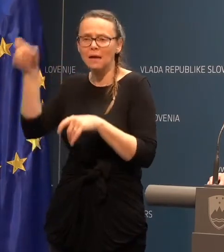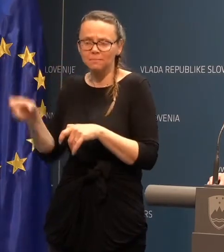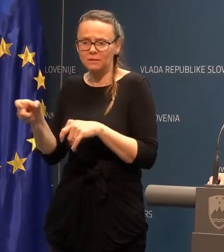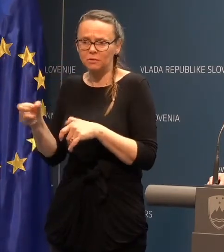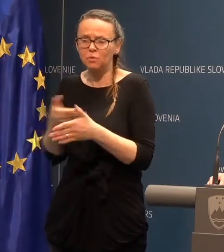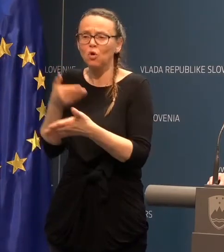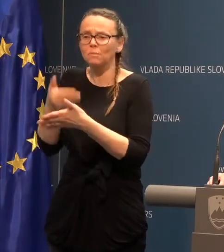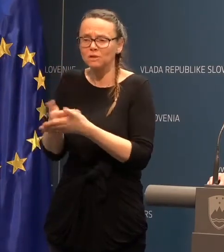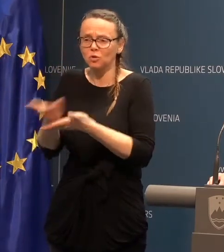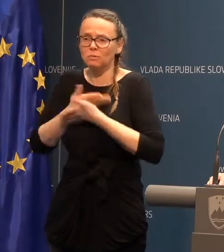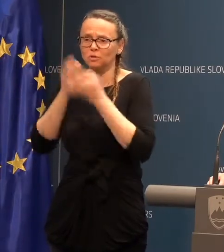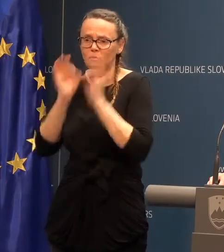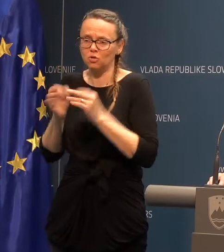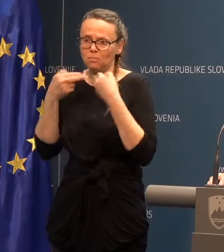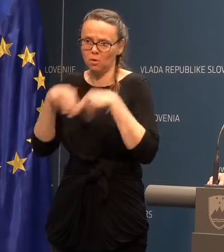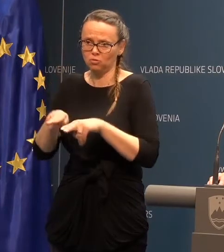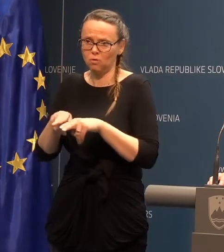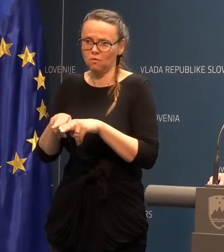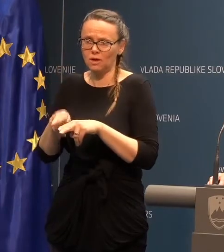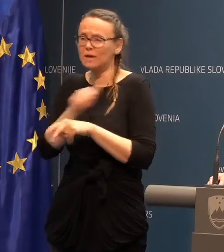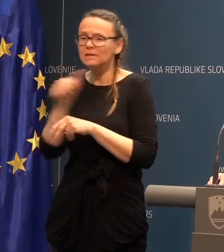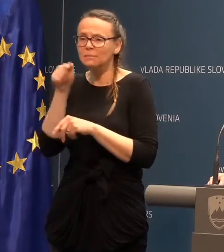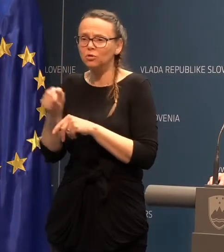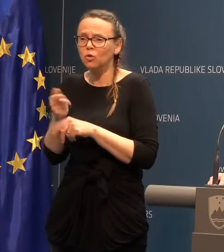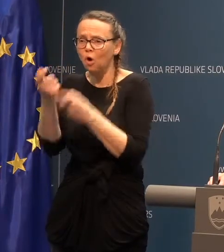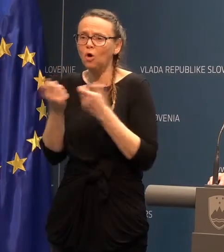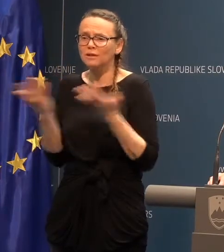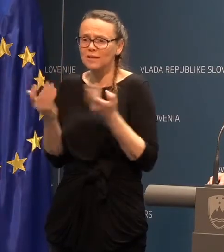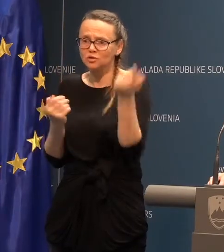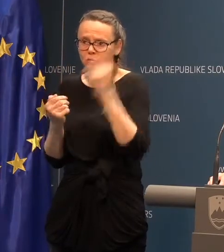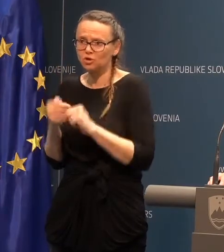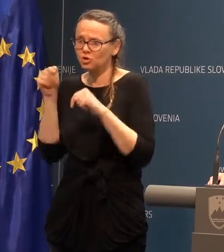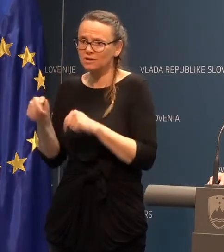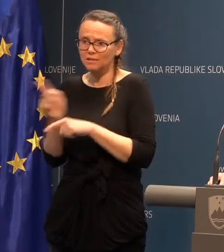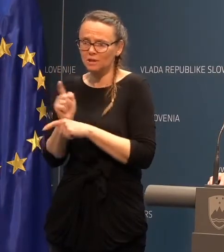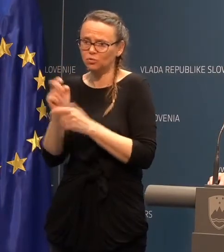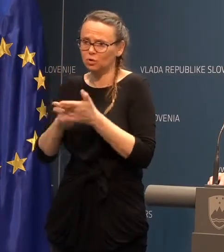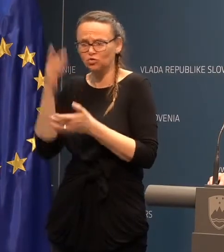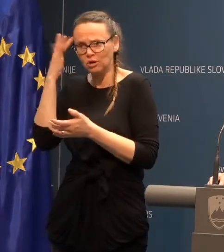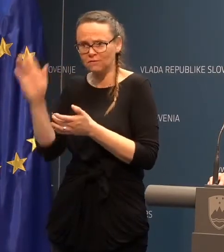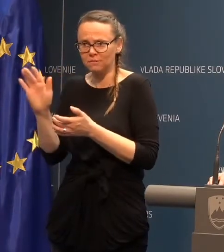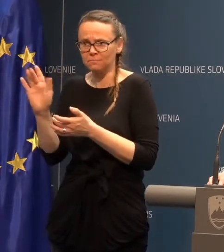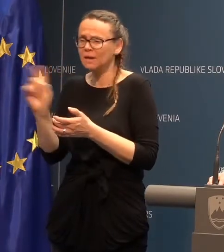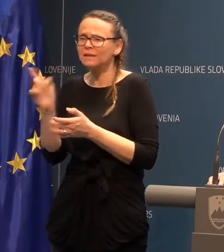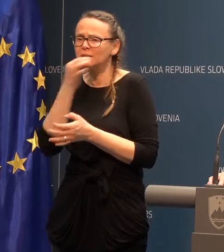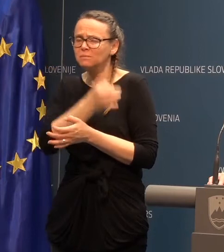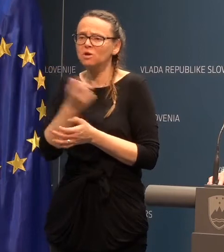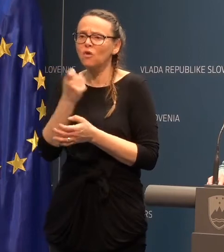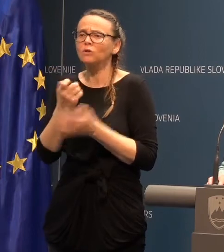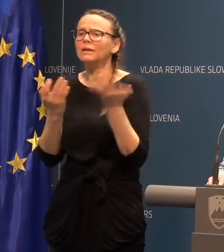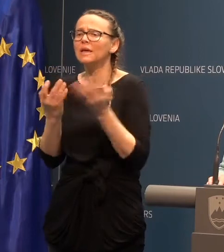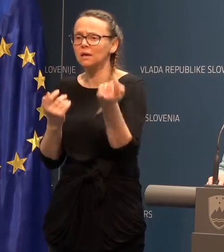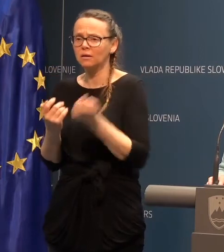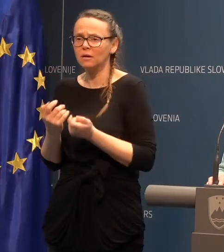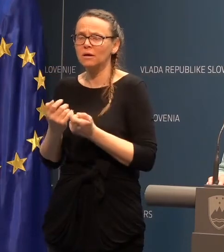dobre odgovore. Tako da razen tega, odkot so prišli, ta trenutek še ne razpolagati. ne, nisem sprašal, odkot so prišli. Sprašujem,